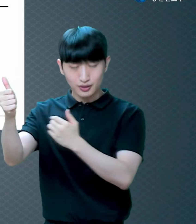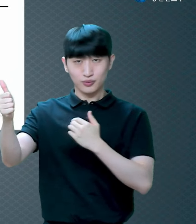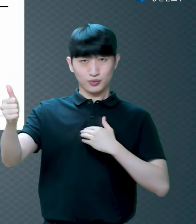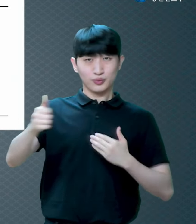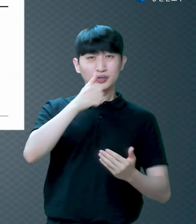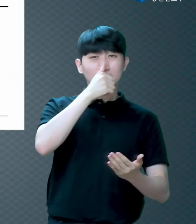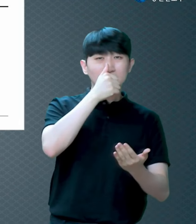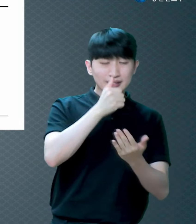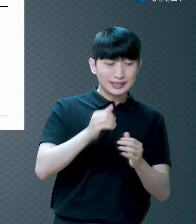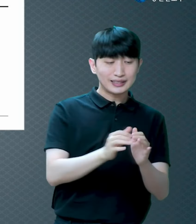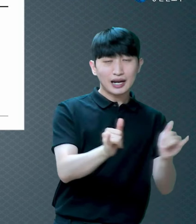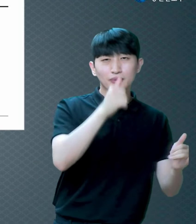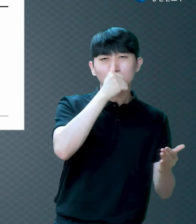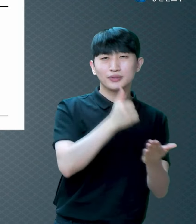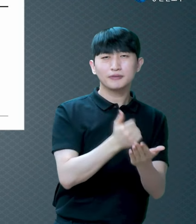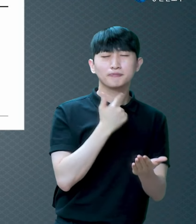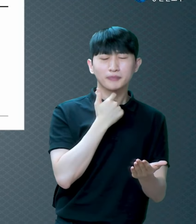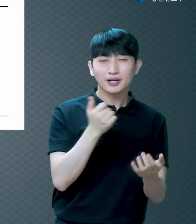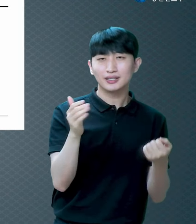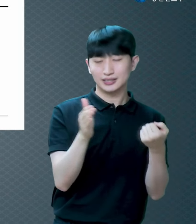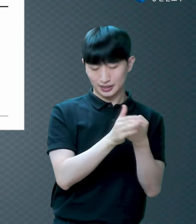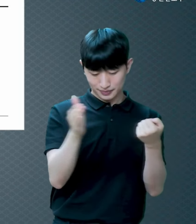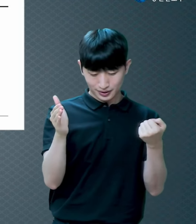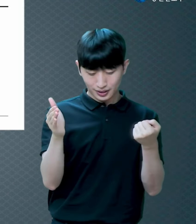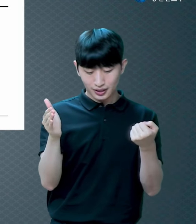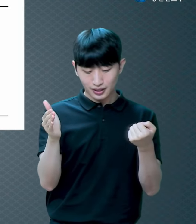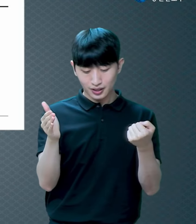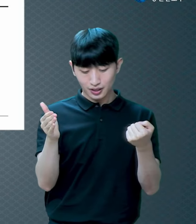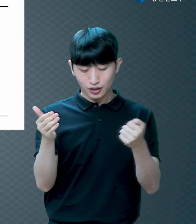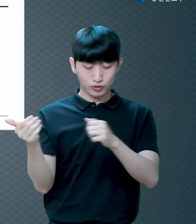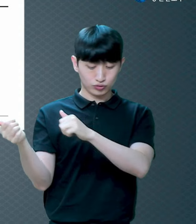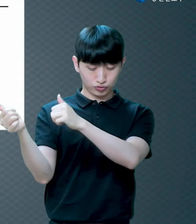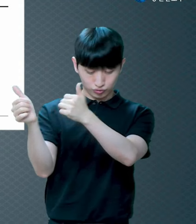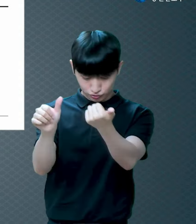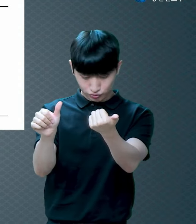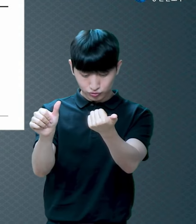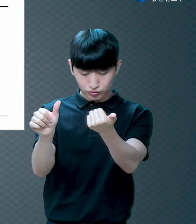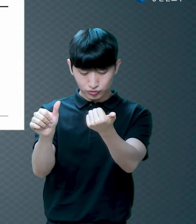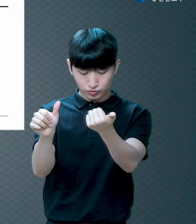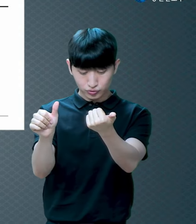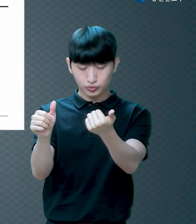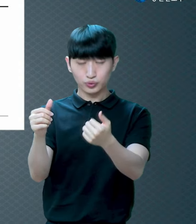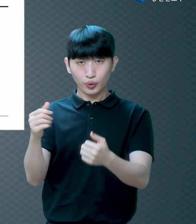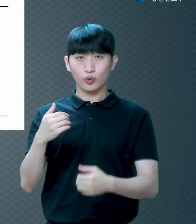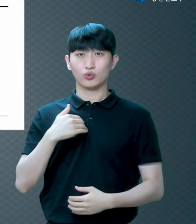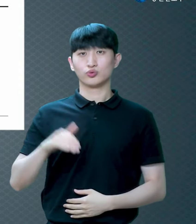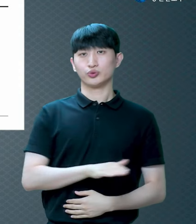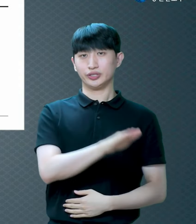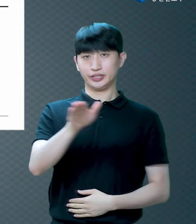또한 우리를 의롭다 하심을 위하여 살아나셨느니라